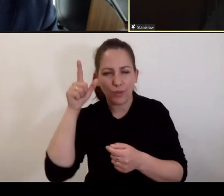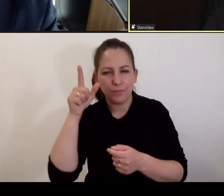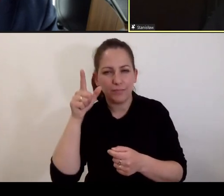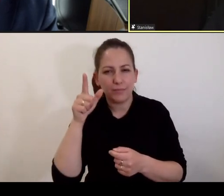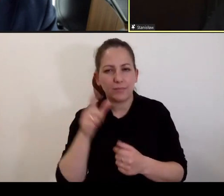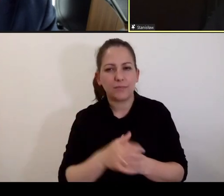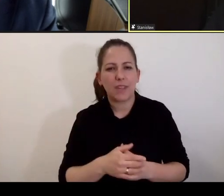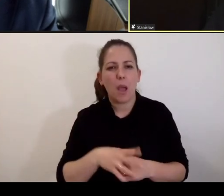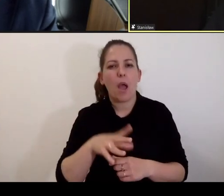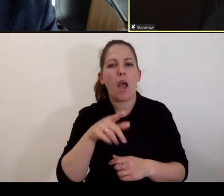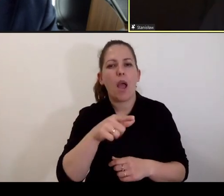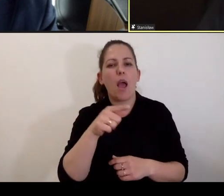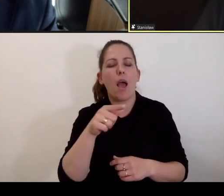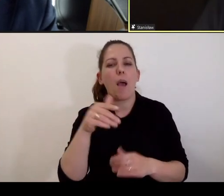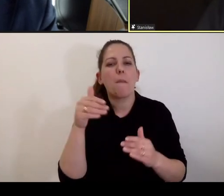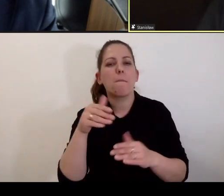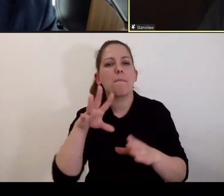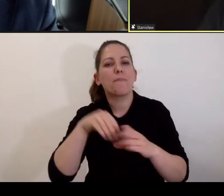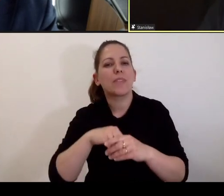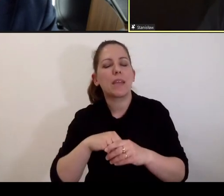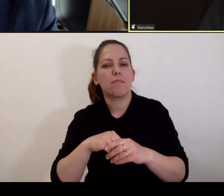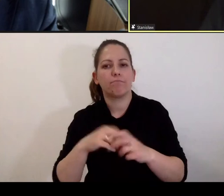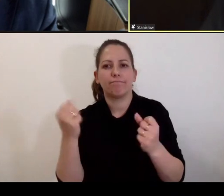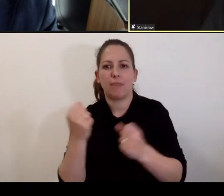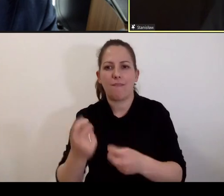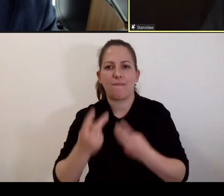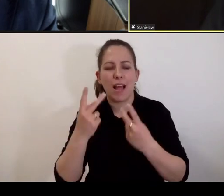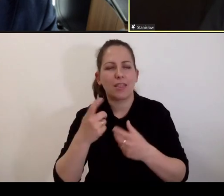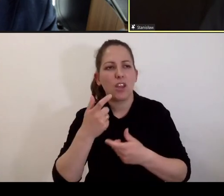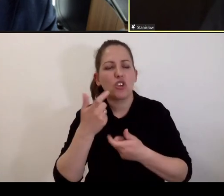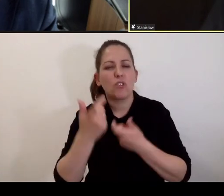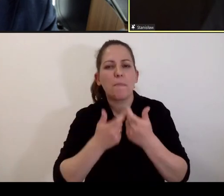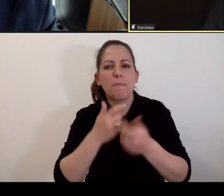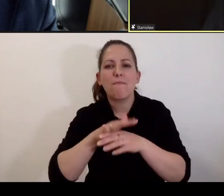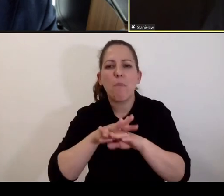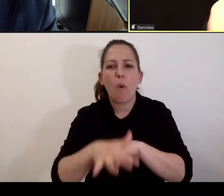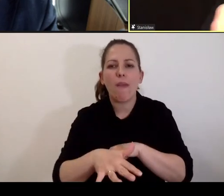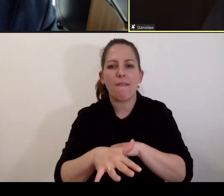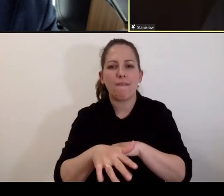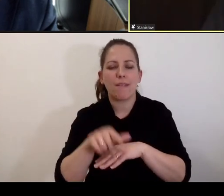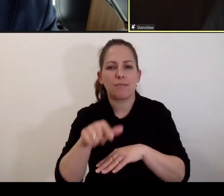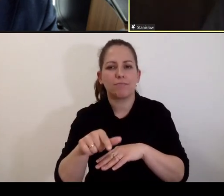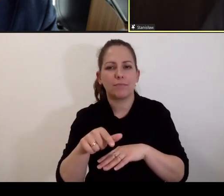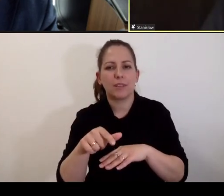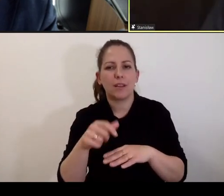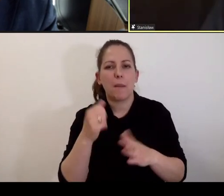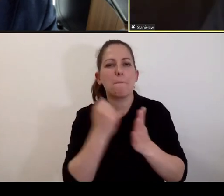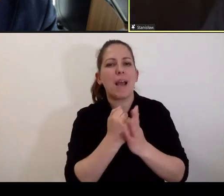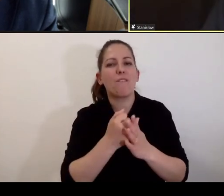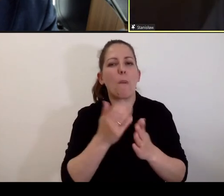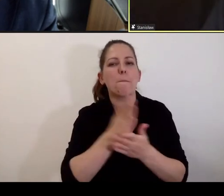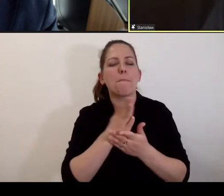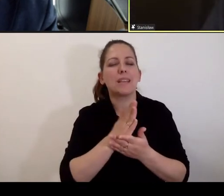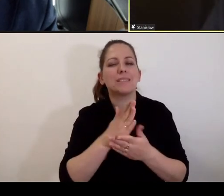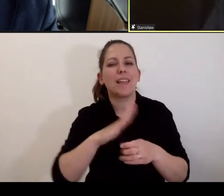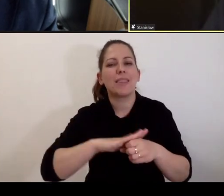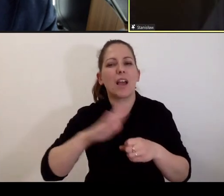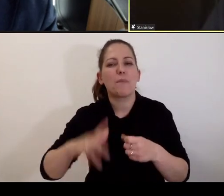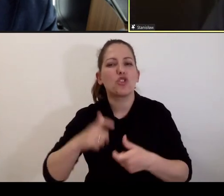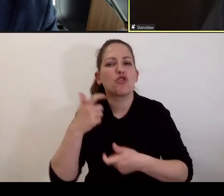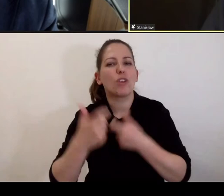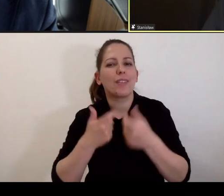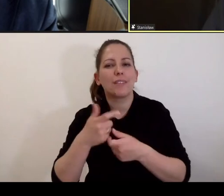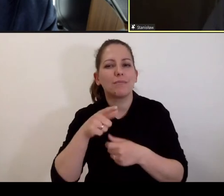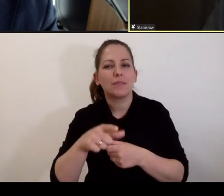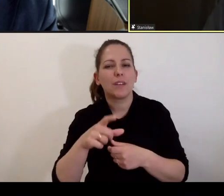może odgrywać rolę ten czynnik, który jest w prawie międzynarodowym nazywany czynnikiem